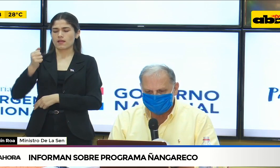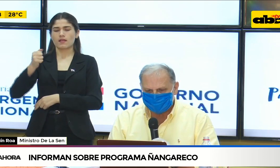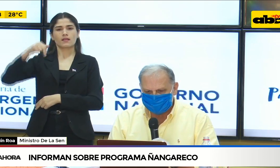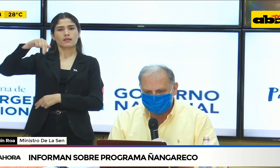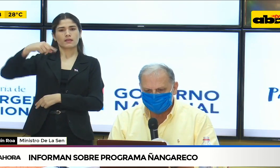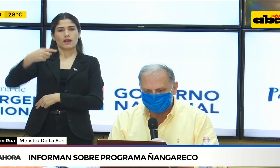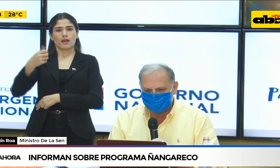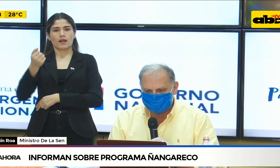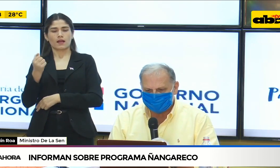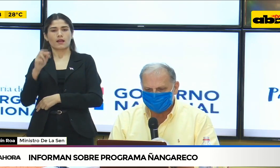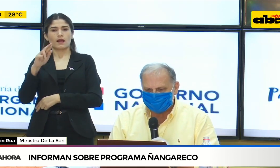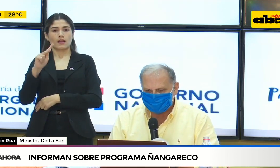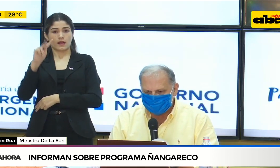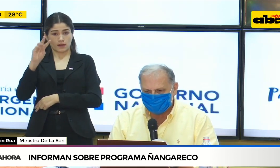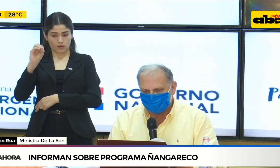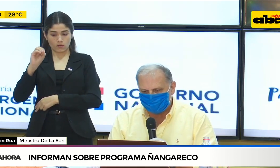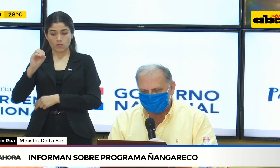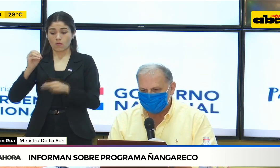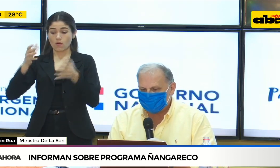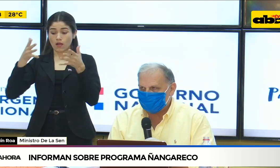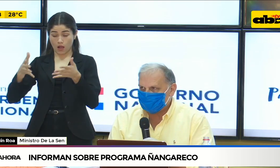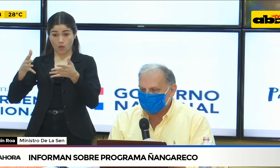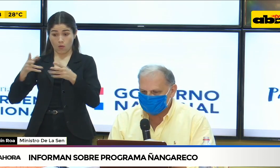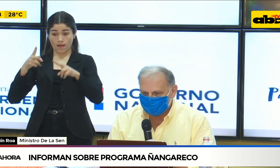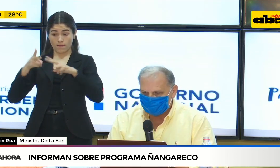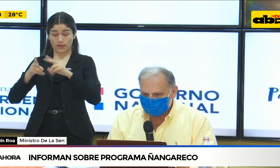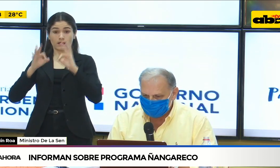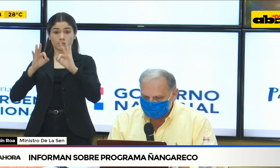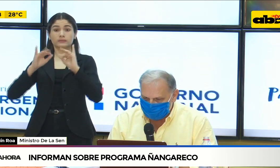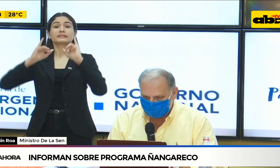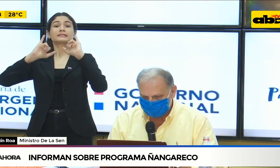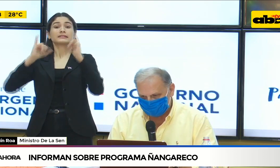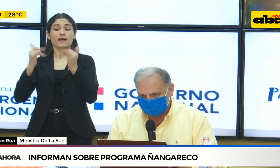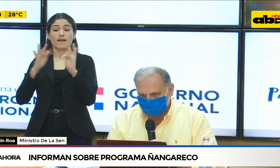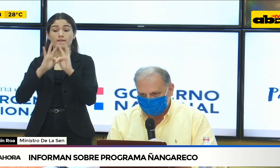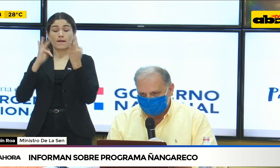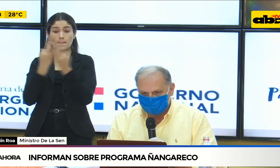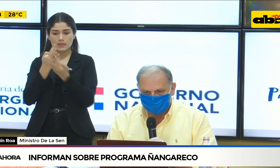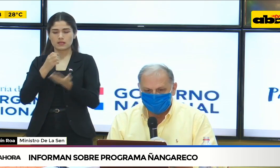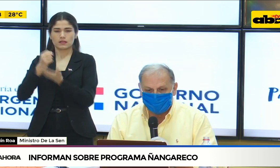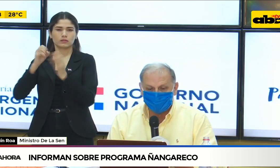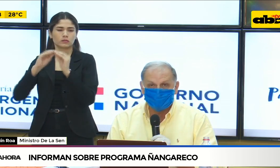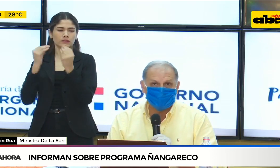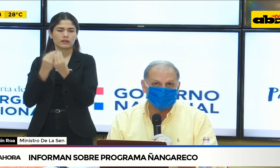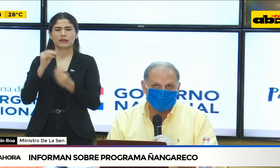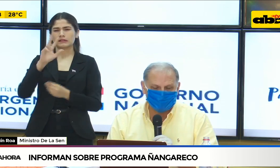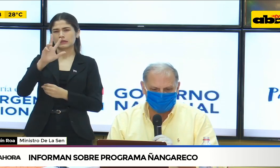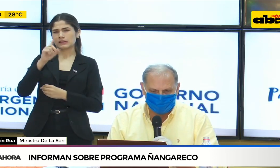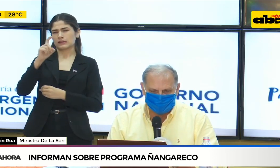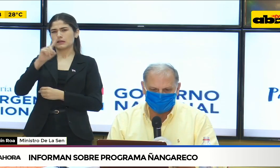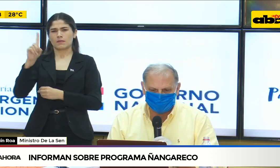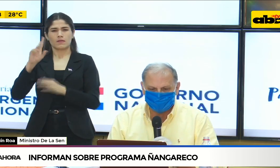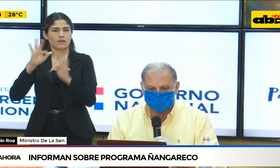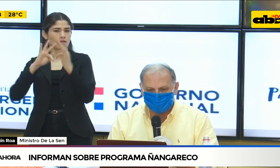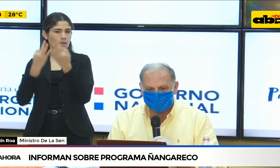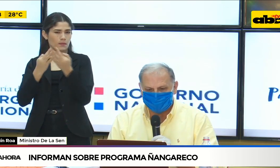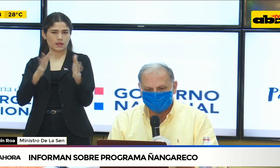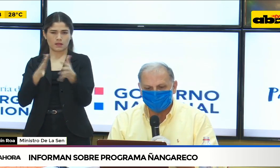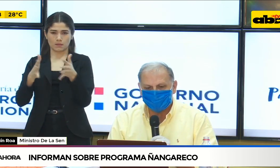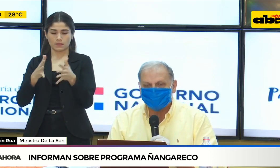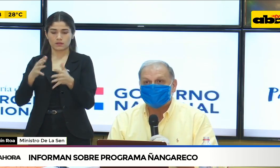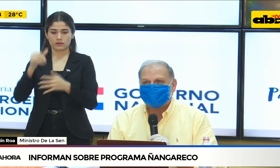.775 beneficiarios notificados. Esto nos da un promedio de casi 8